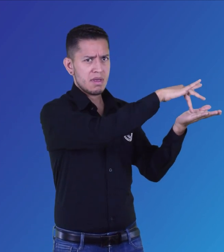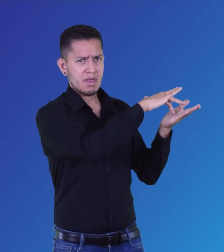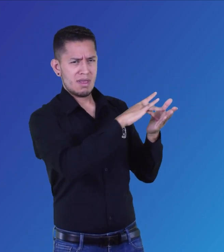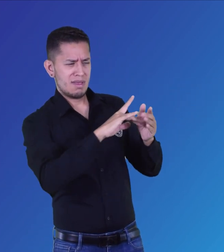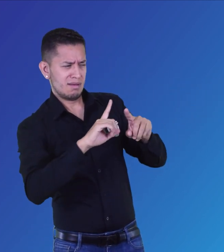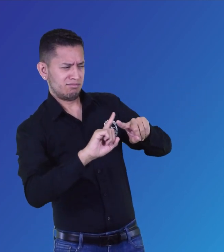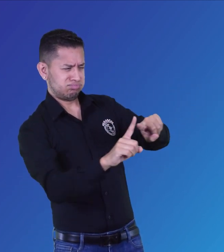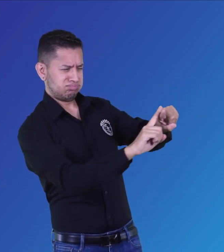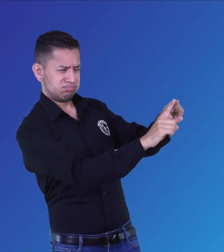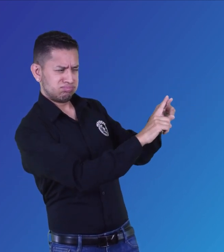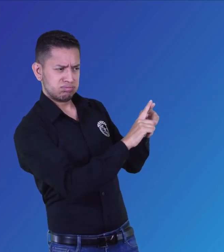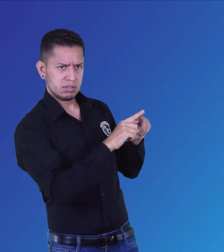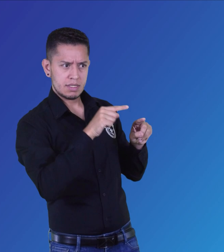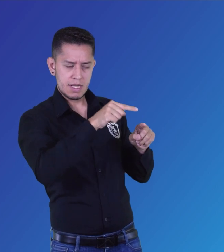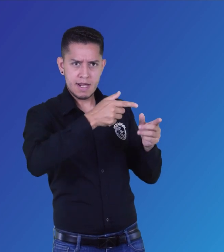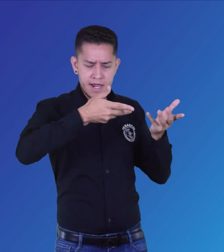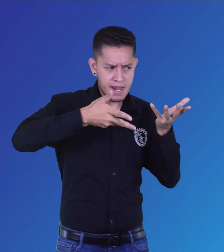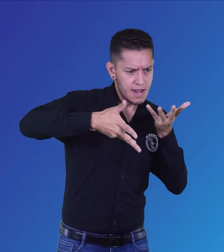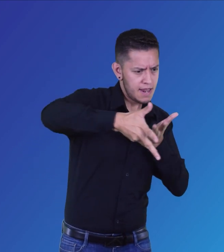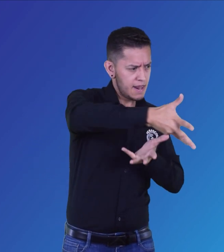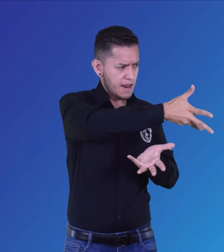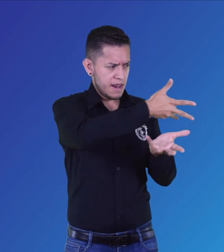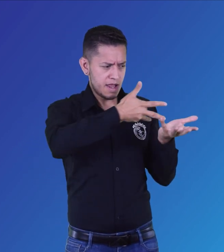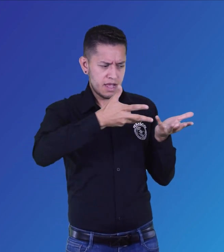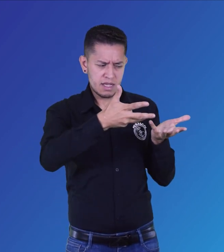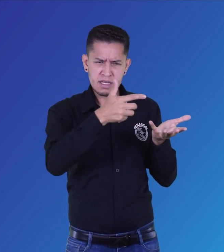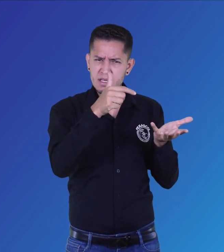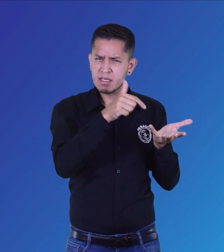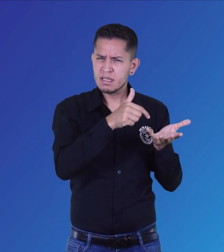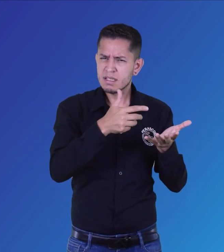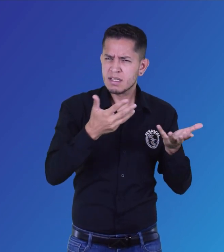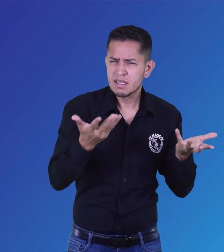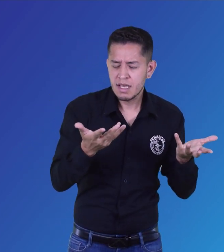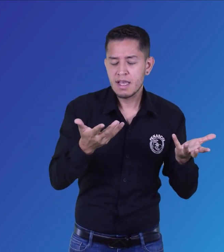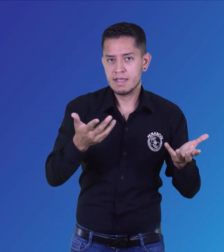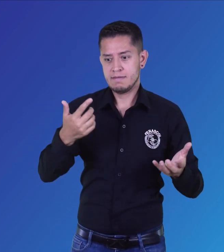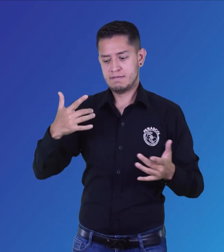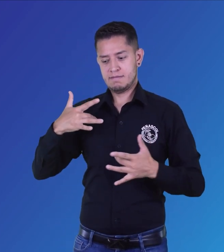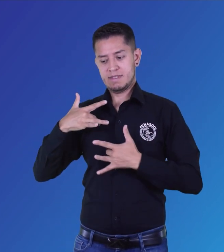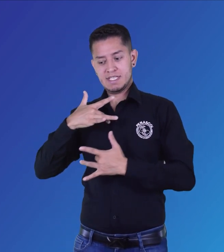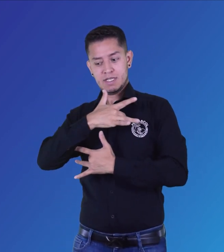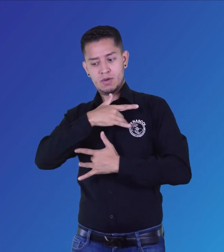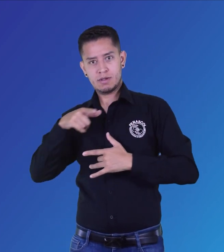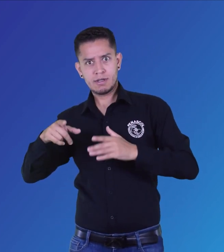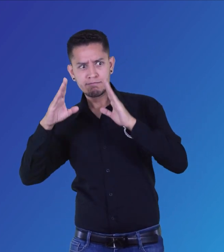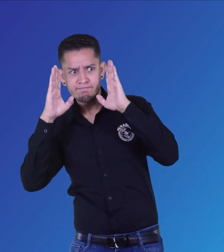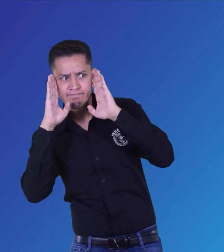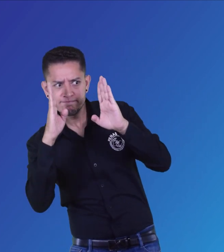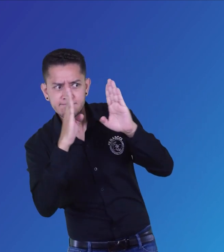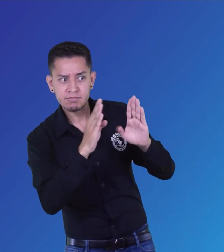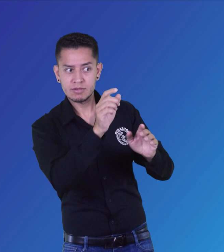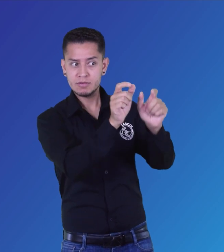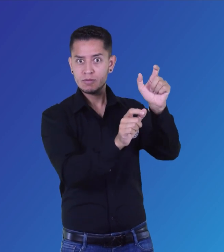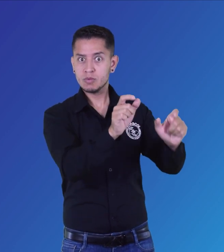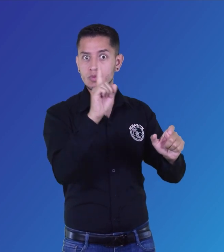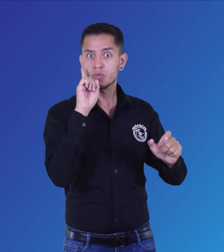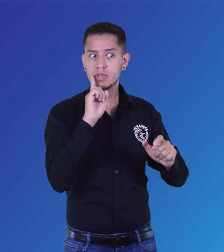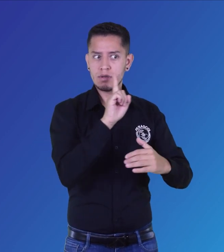participaron en diferentes espacios en donde se presentaron los retos y alternativas de